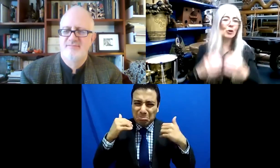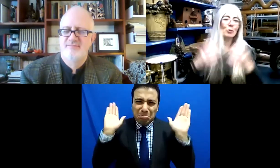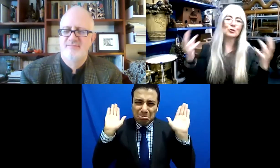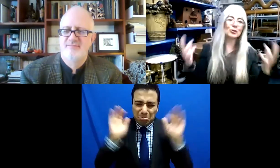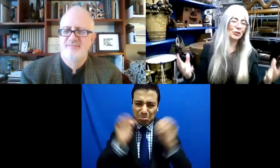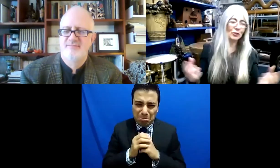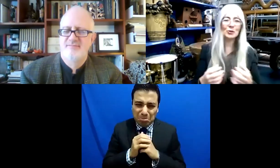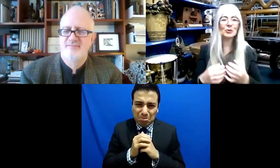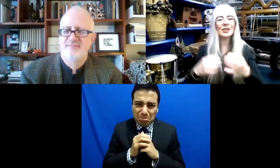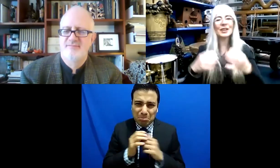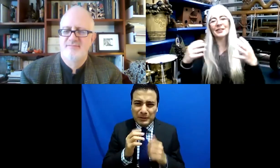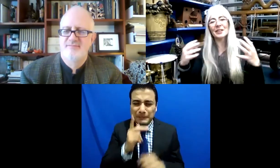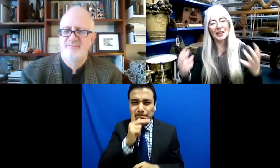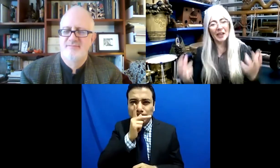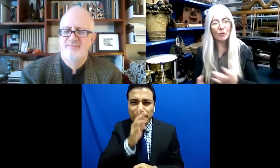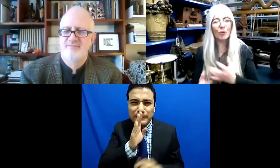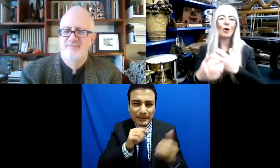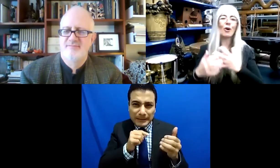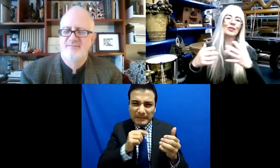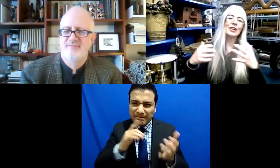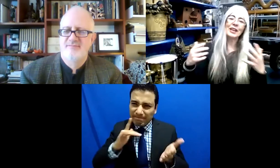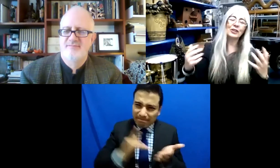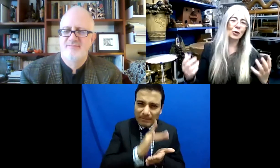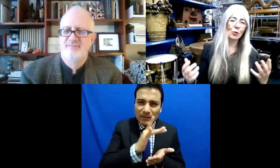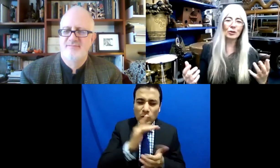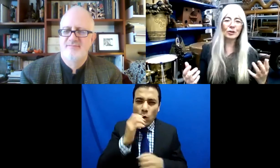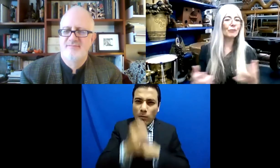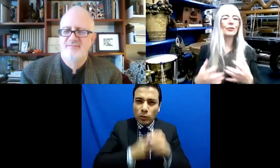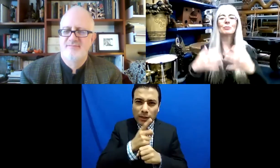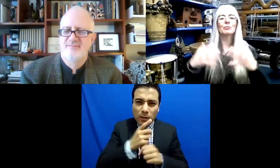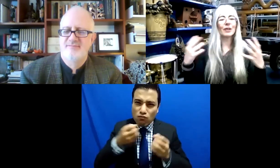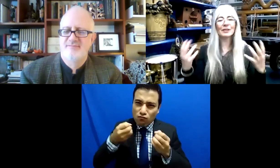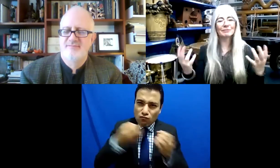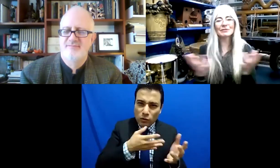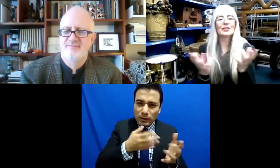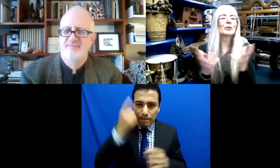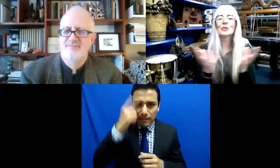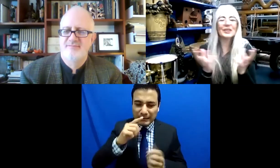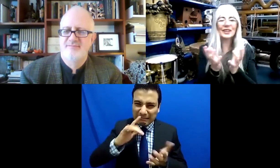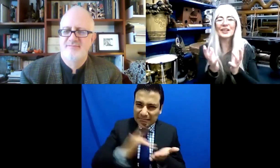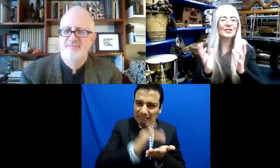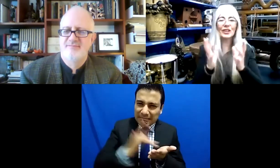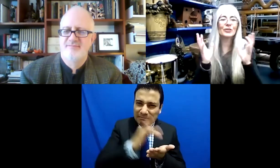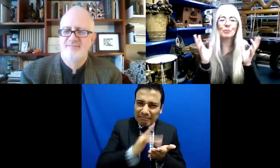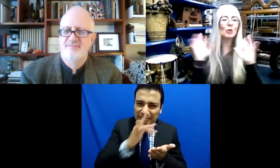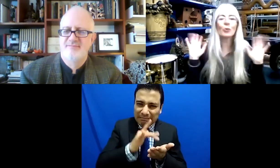nutrir y le van a dar todas las oportunidades que puedan, van a cuidar de él y lo van a querer.